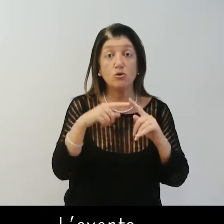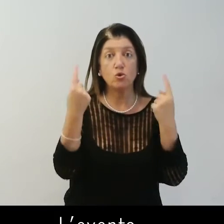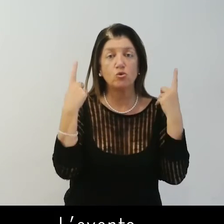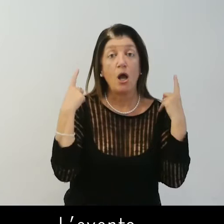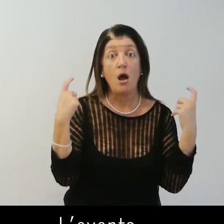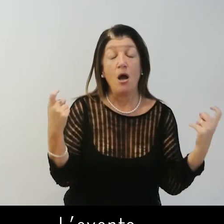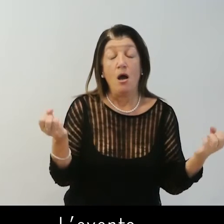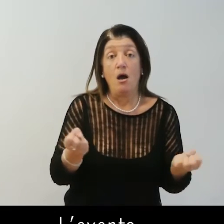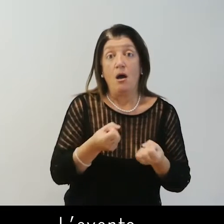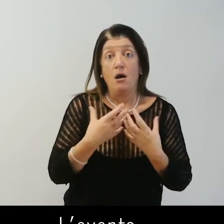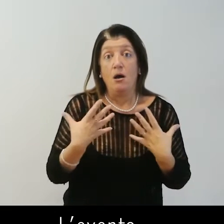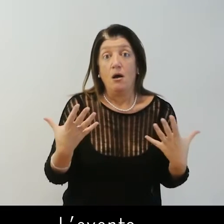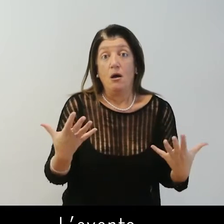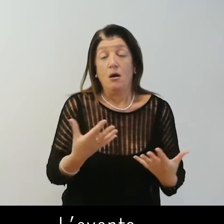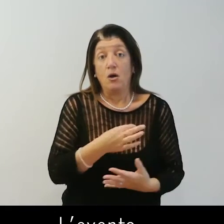'evento suscitò grande stancore